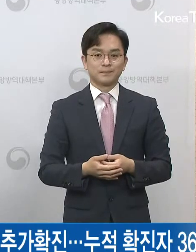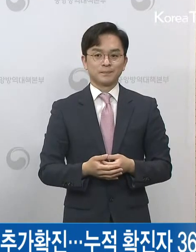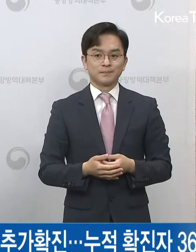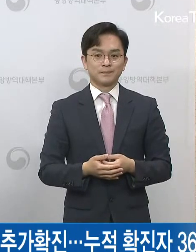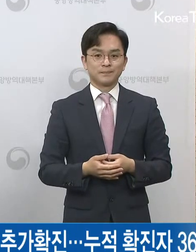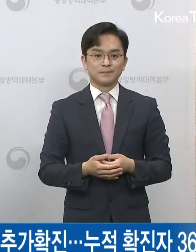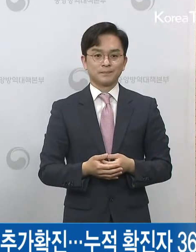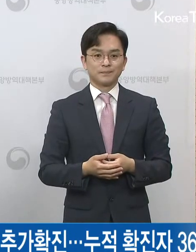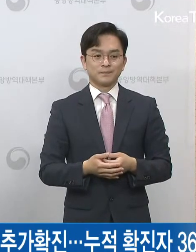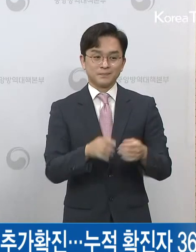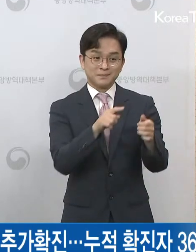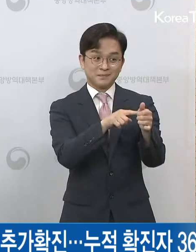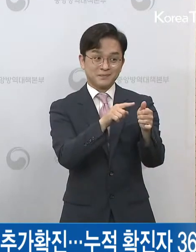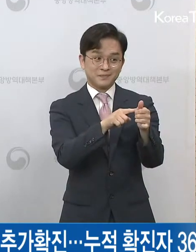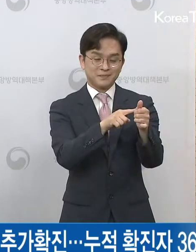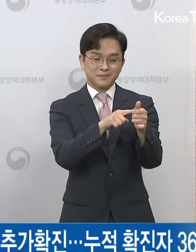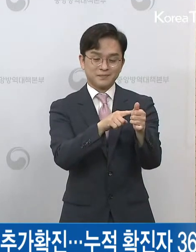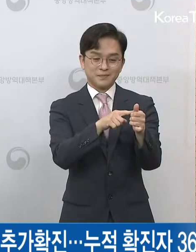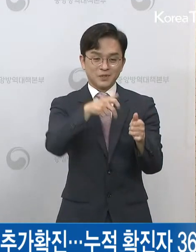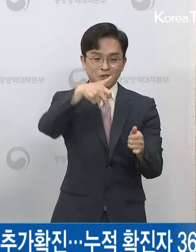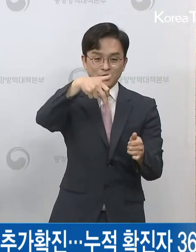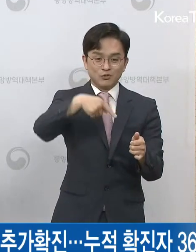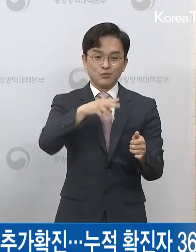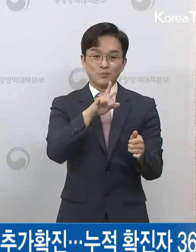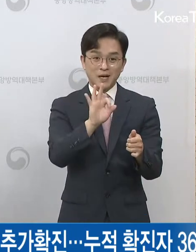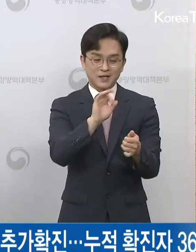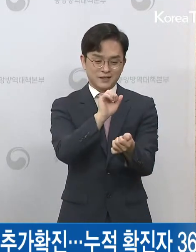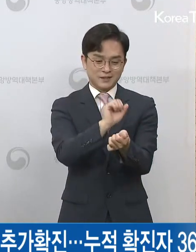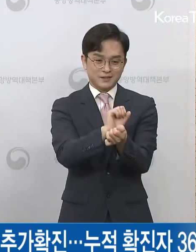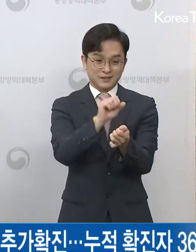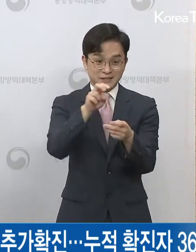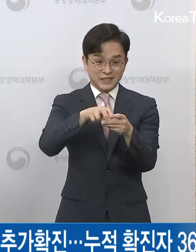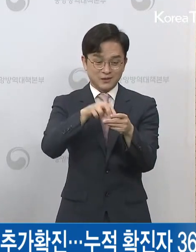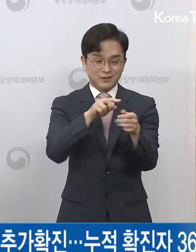돌잔치를 방문하신 분이 맞기는 합니다. 네.